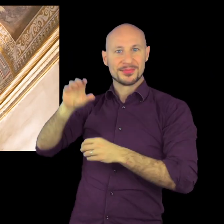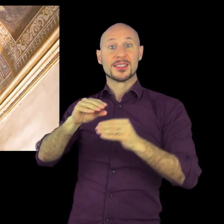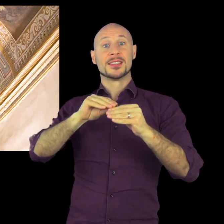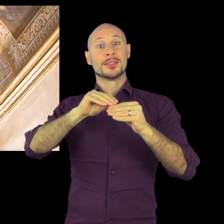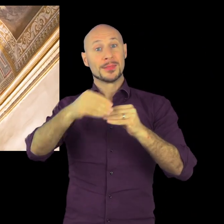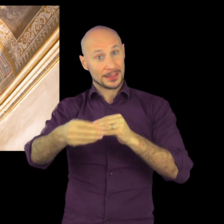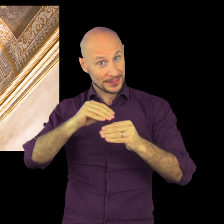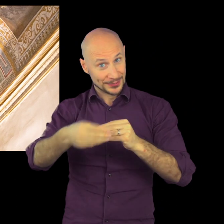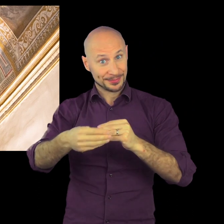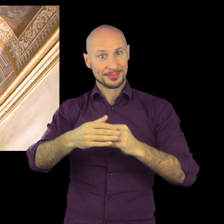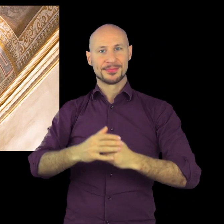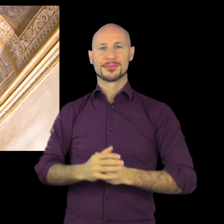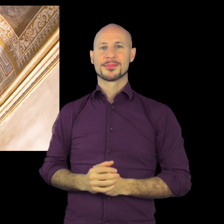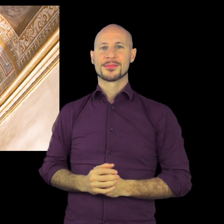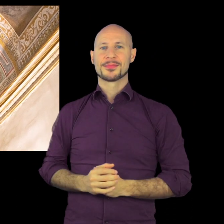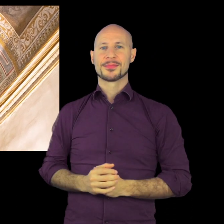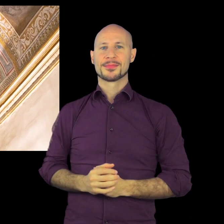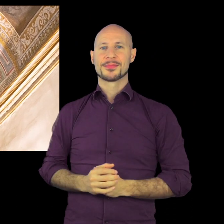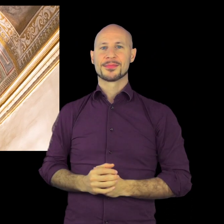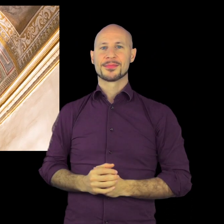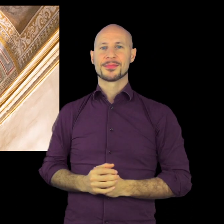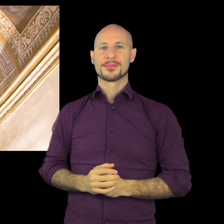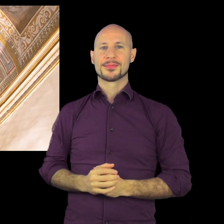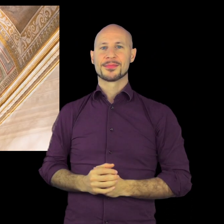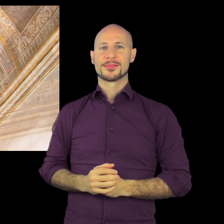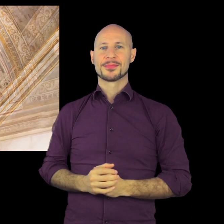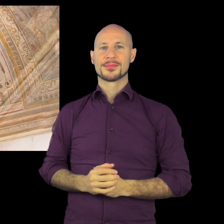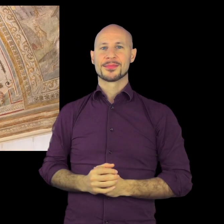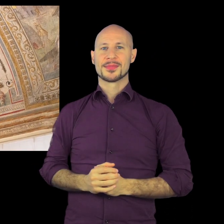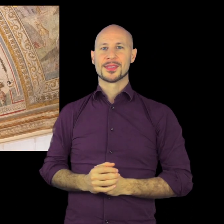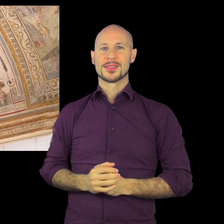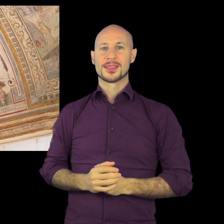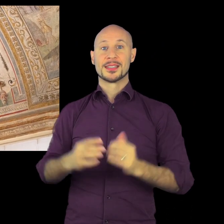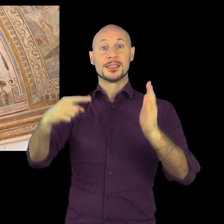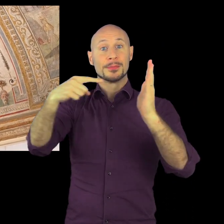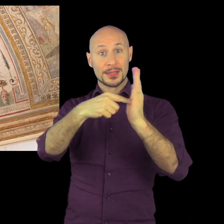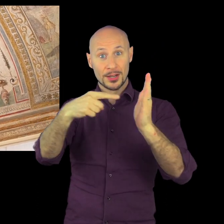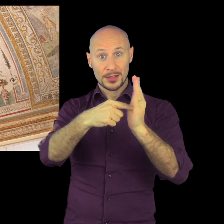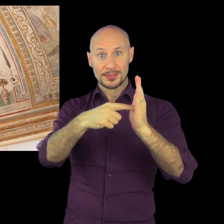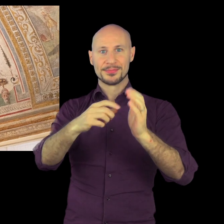Abbiamo lo stemma degli squarciafico, degli spinola,